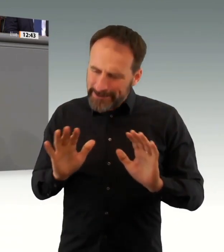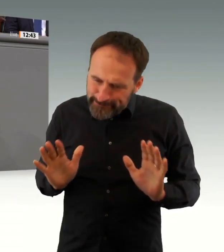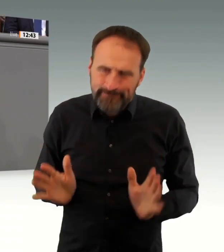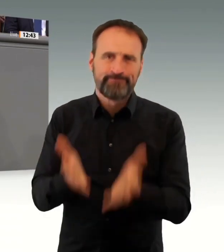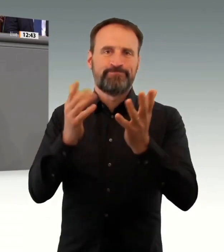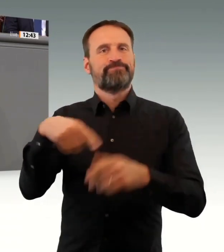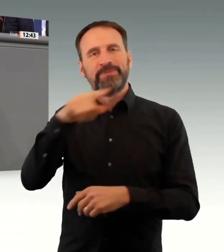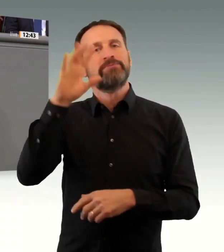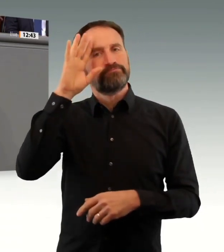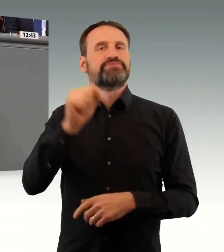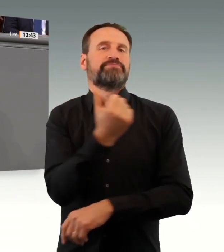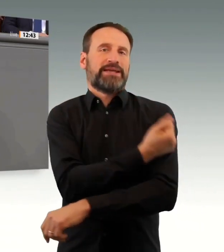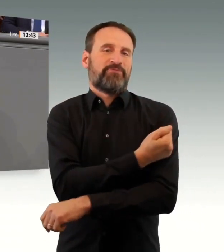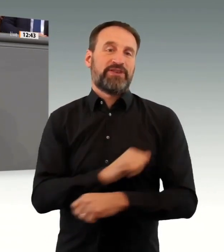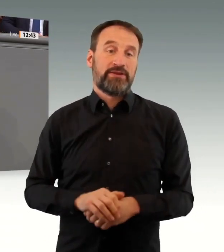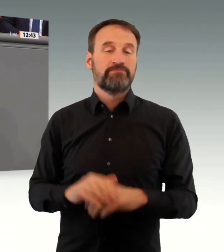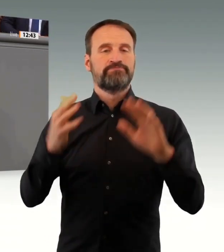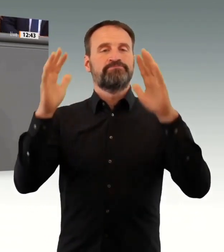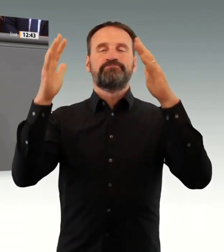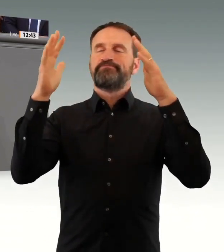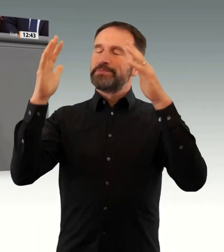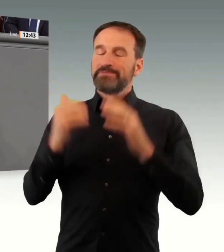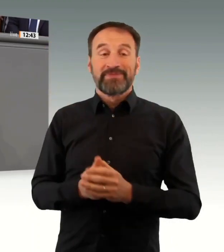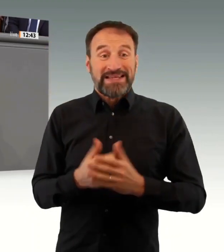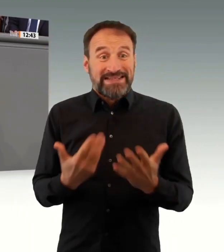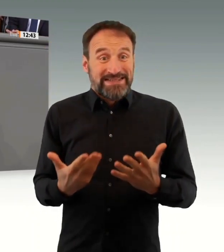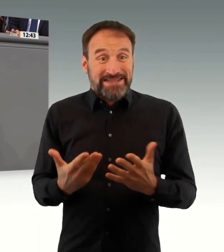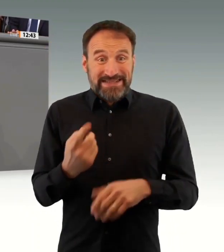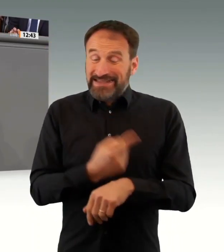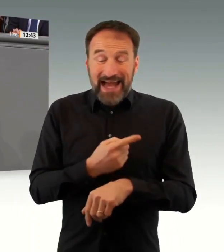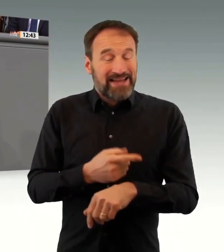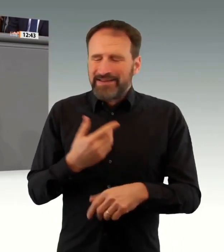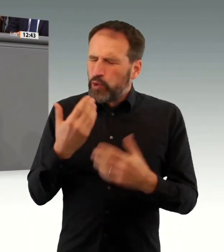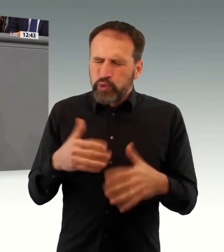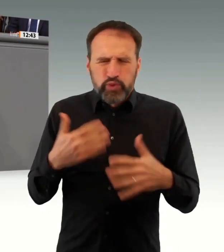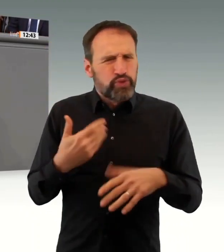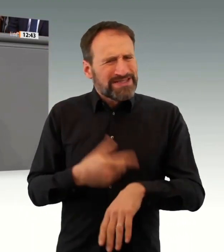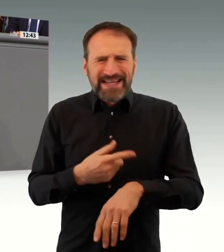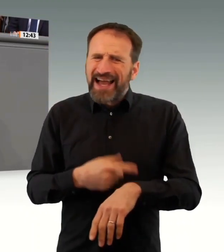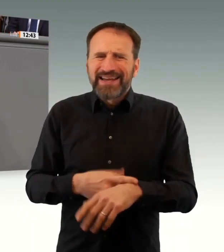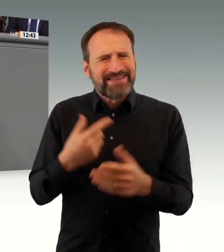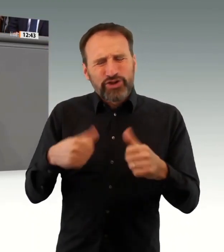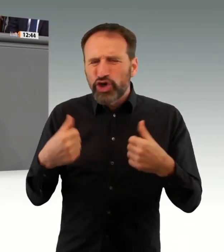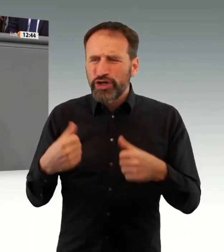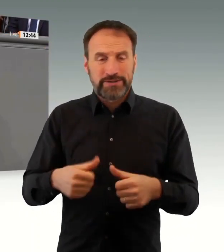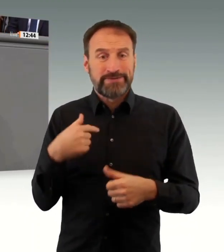wir das Recht alle auf Impfschutz gewährleisten können. Darum haben wir damals dafür gesorgt, dass